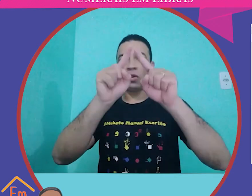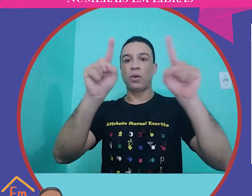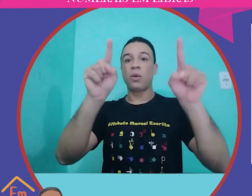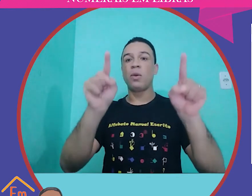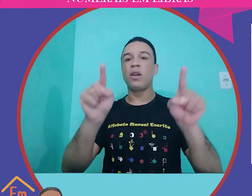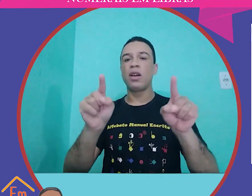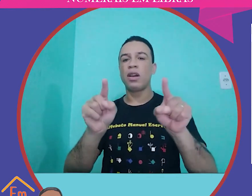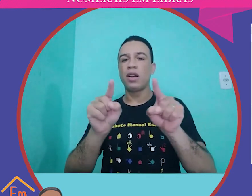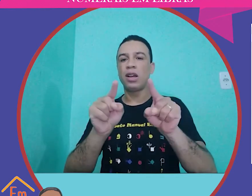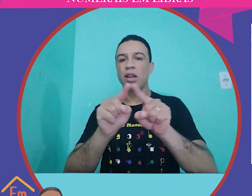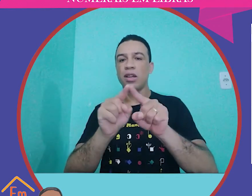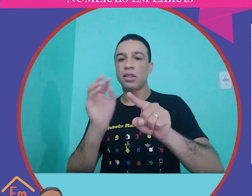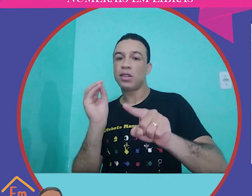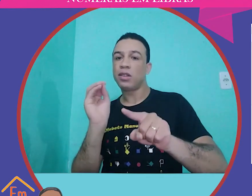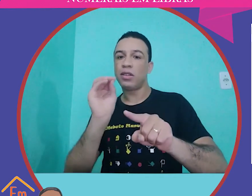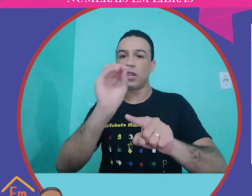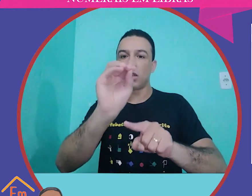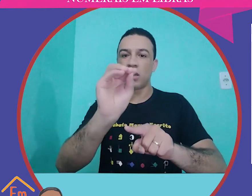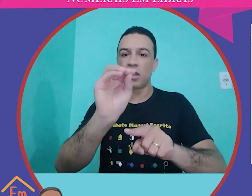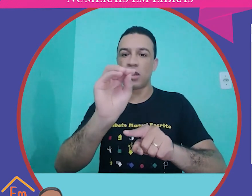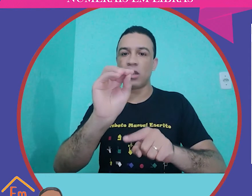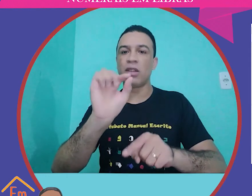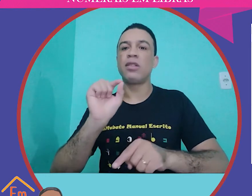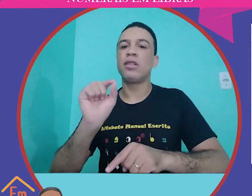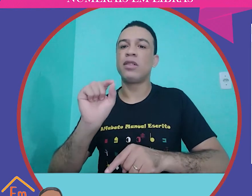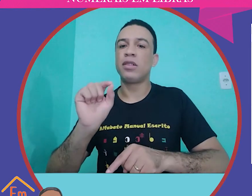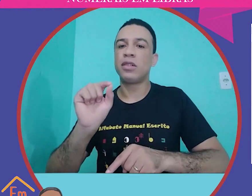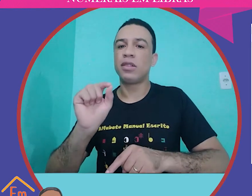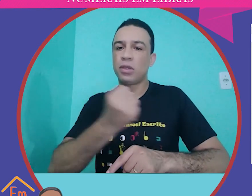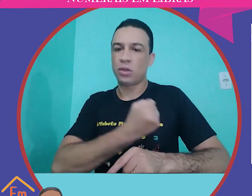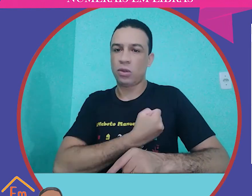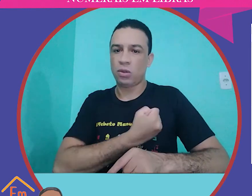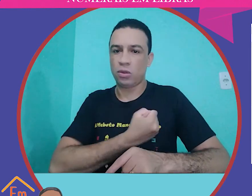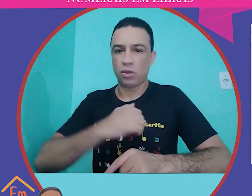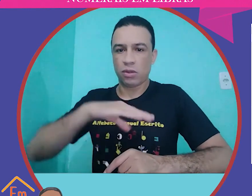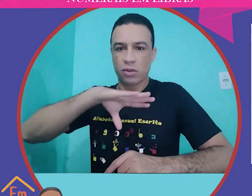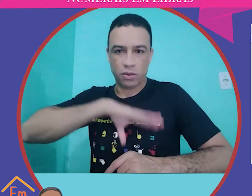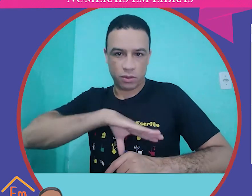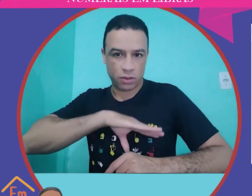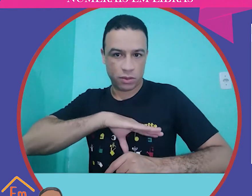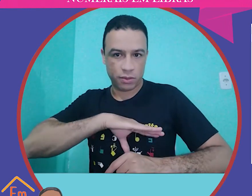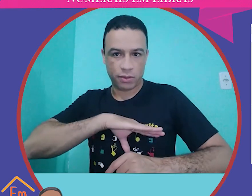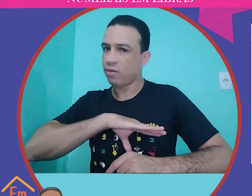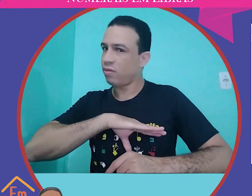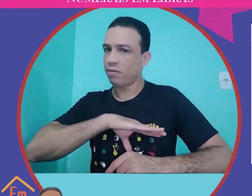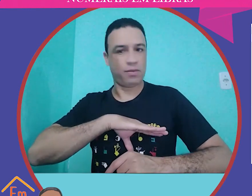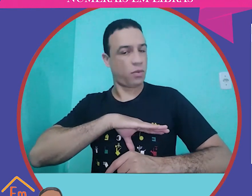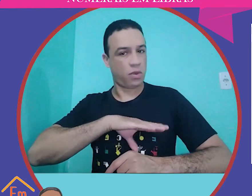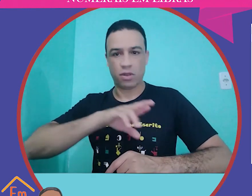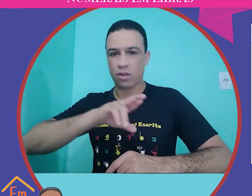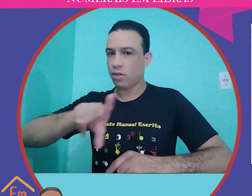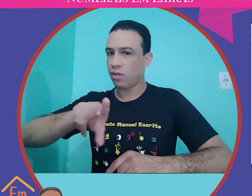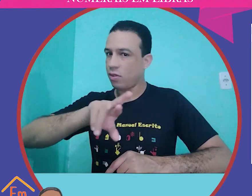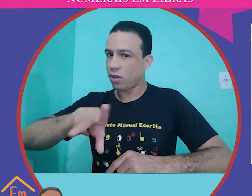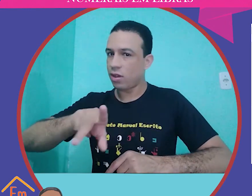desenhos. E do lado desses desenhos, nós temos o quadro que é para preencher. Escrever o quê? Os números em português?